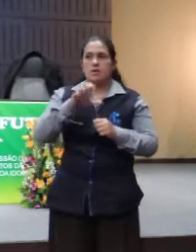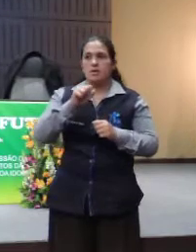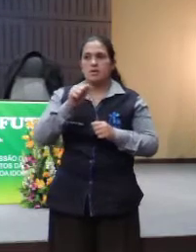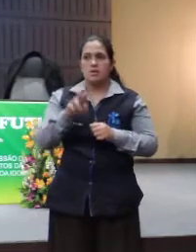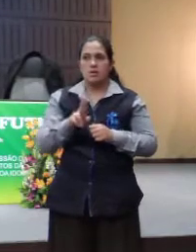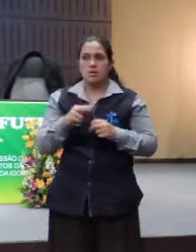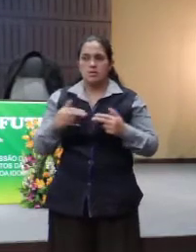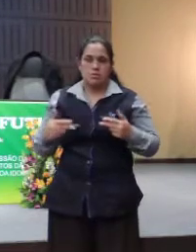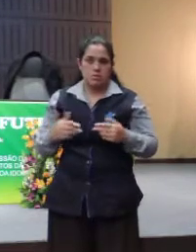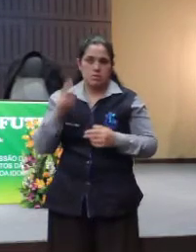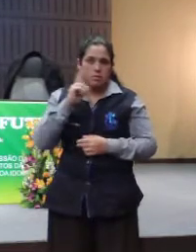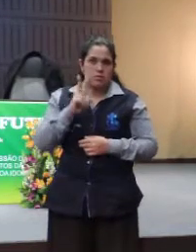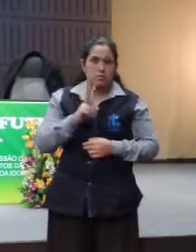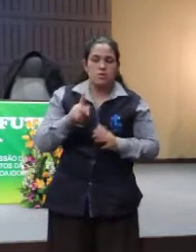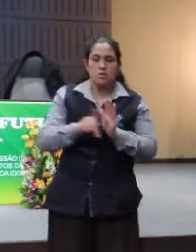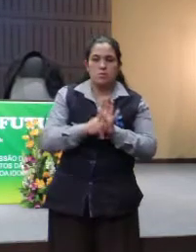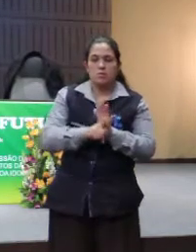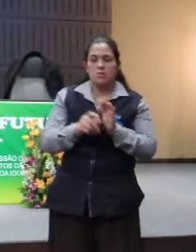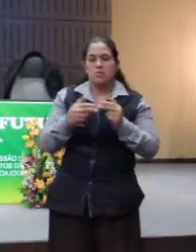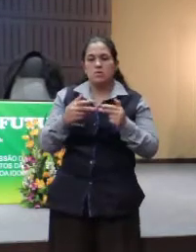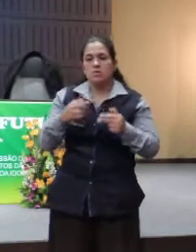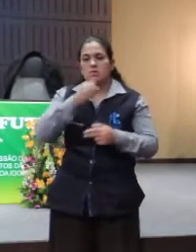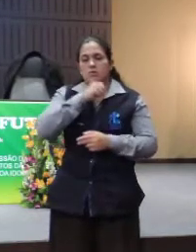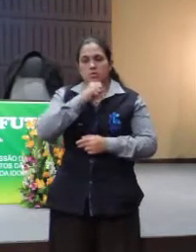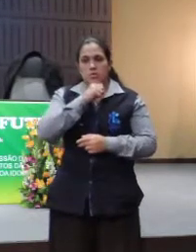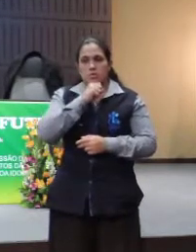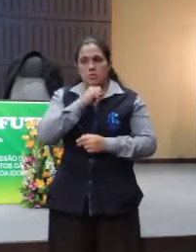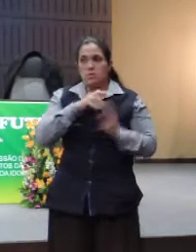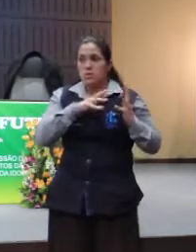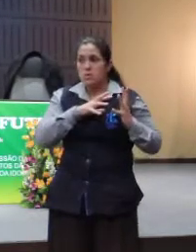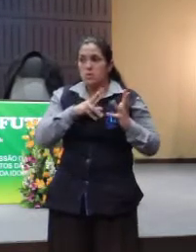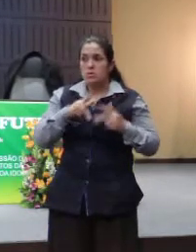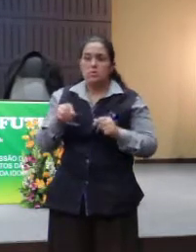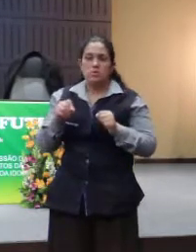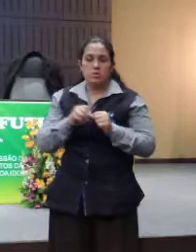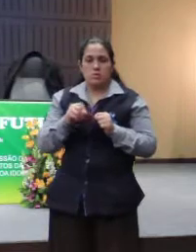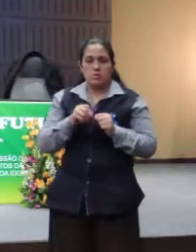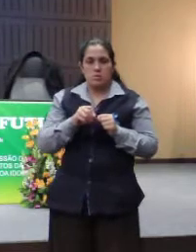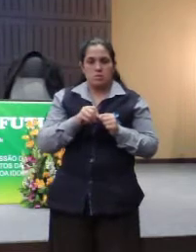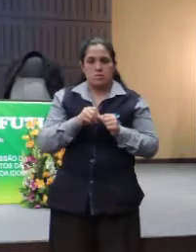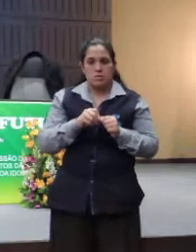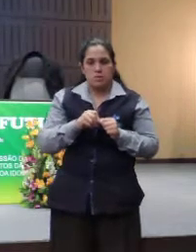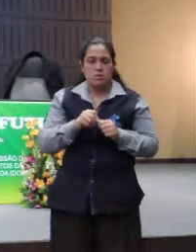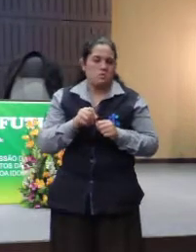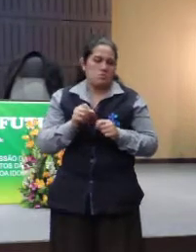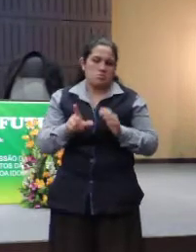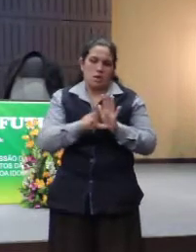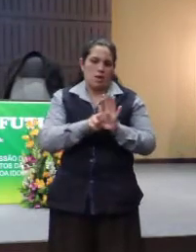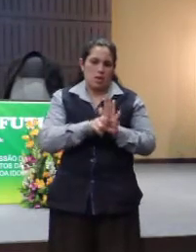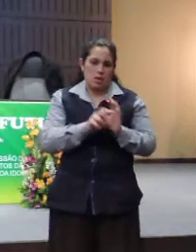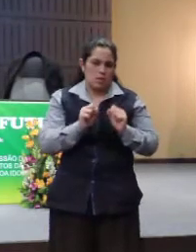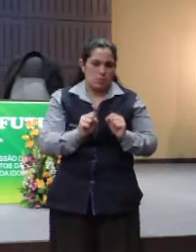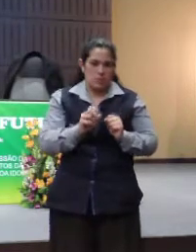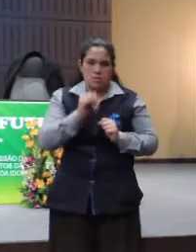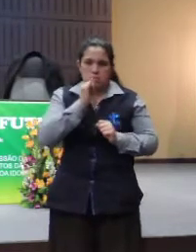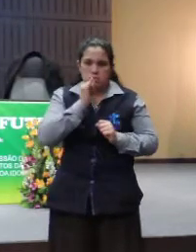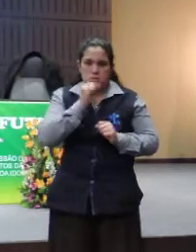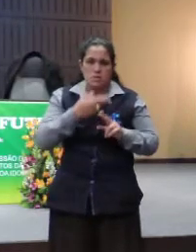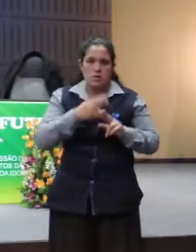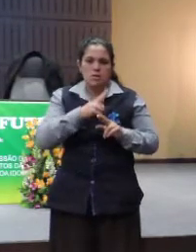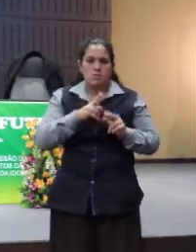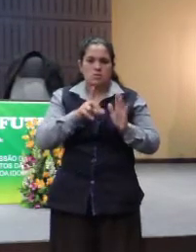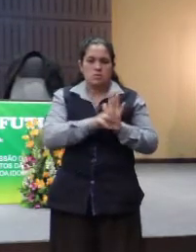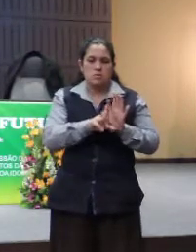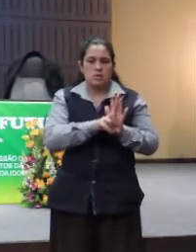na área do idoso. Tudo que nós fazemos, mesmo a lei, ao aplicar a lei,